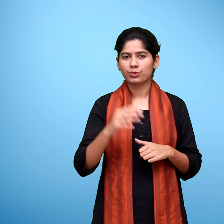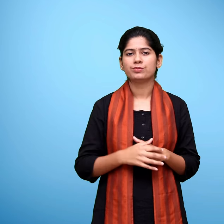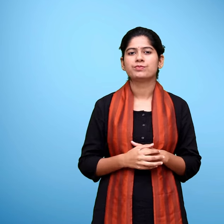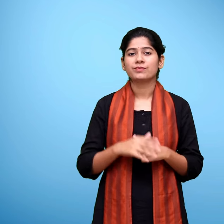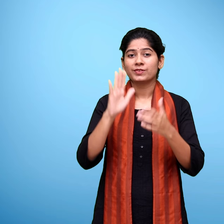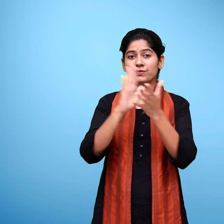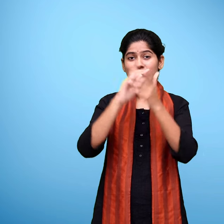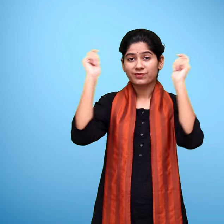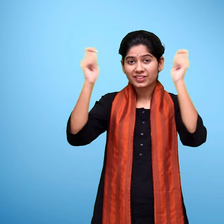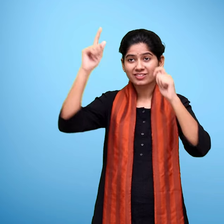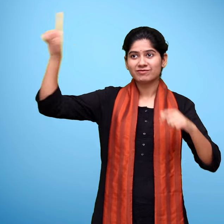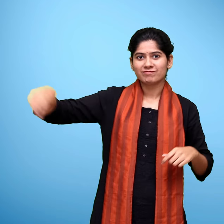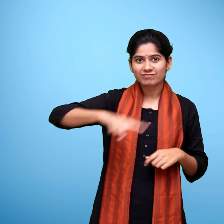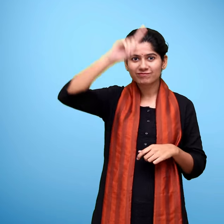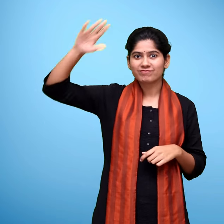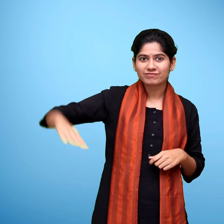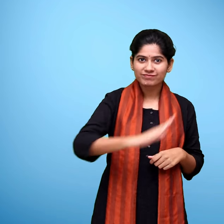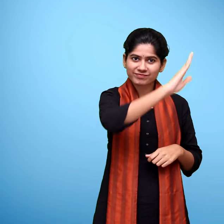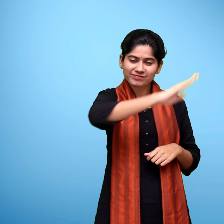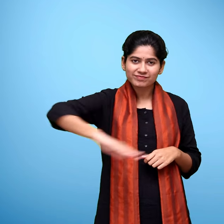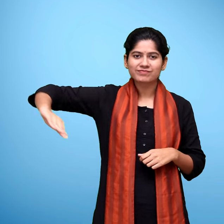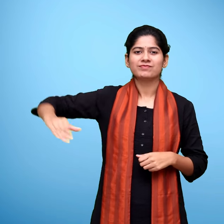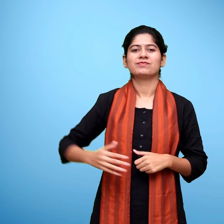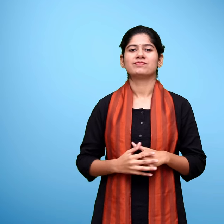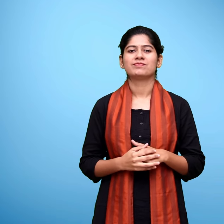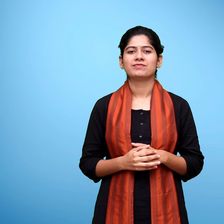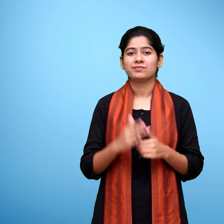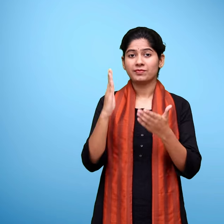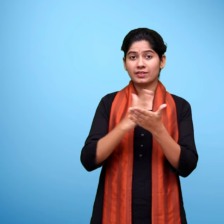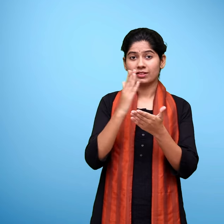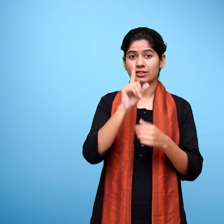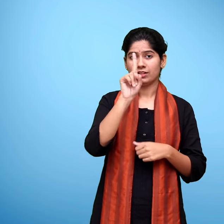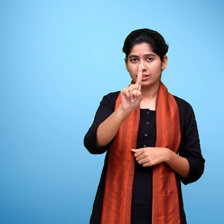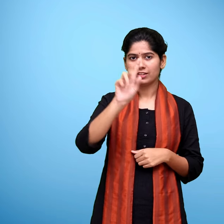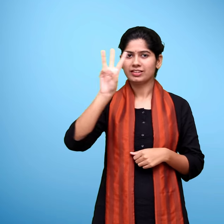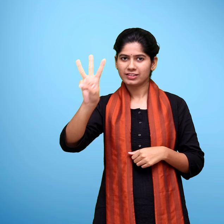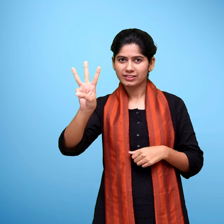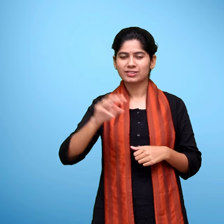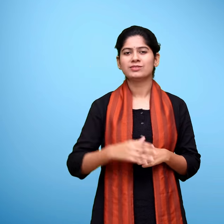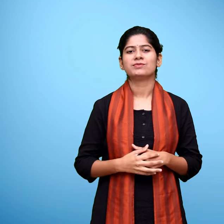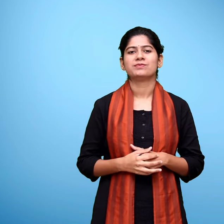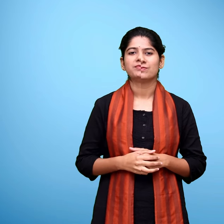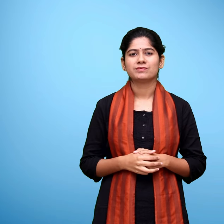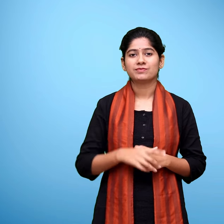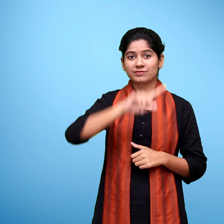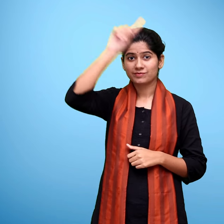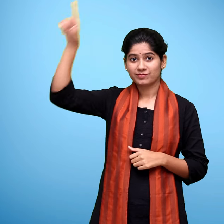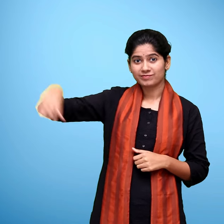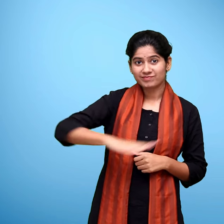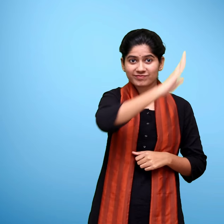त्यावहार और मेले पाठ तेरह मेला